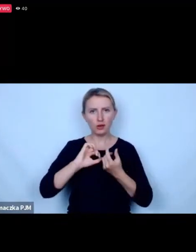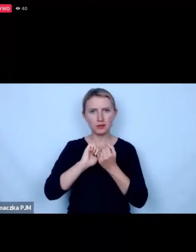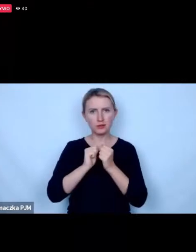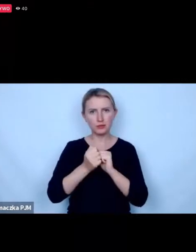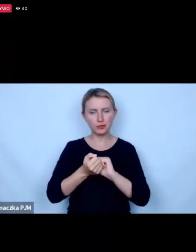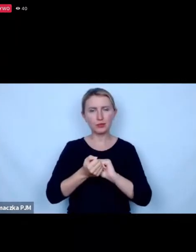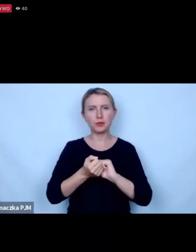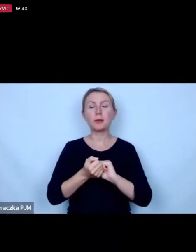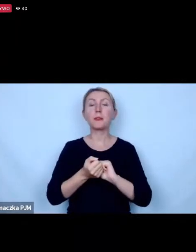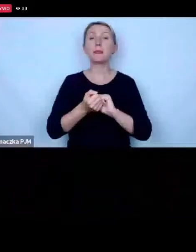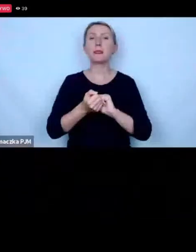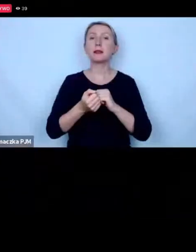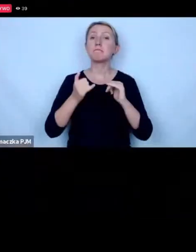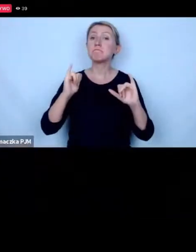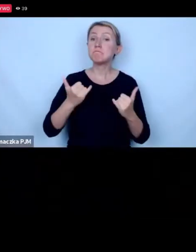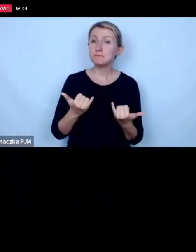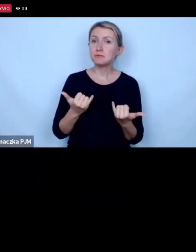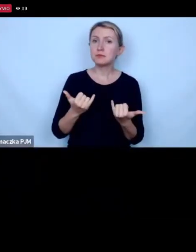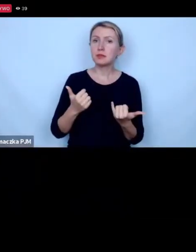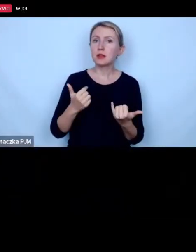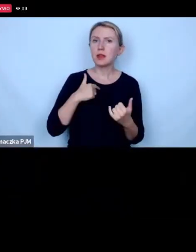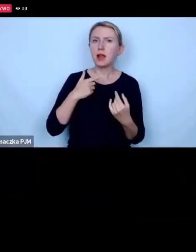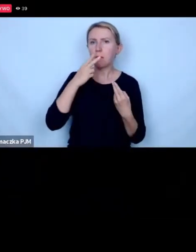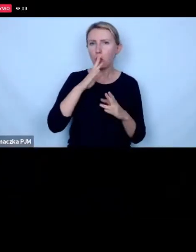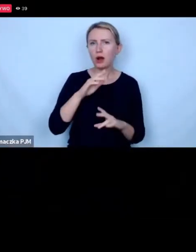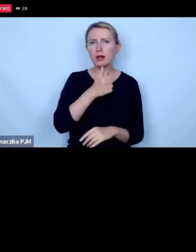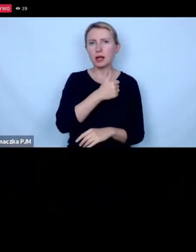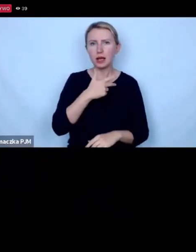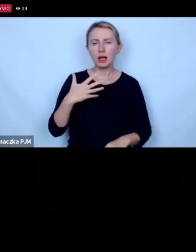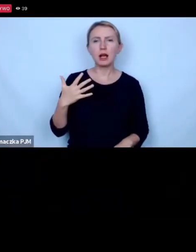wprowadzenia zmian no i ja podałem kilka